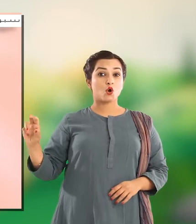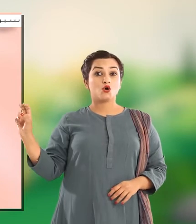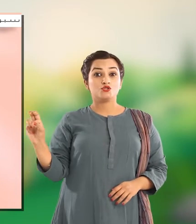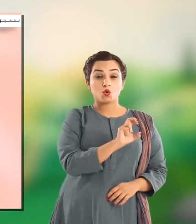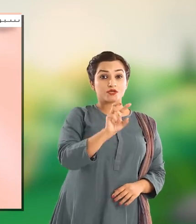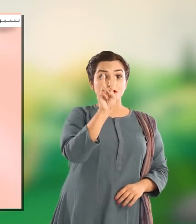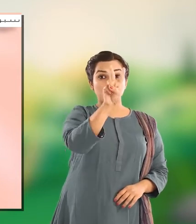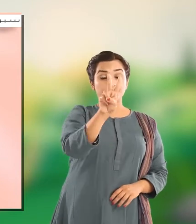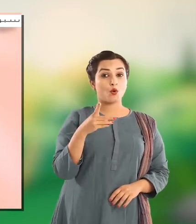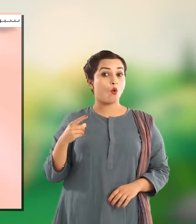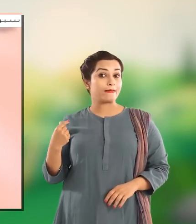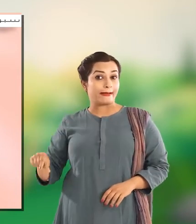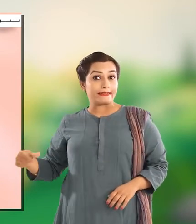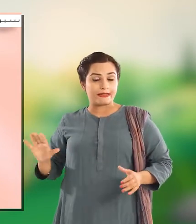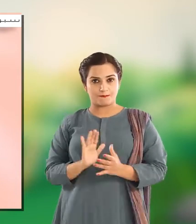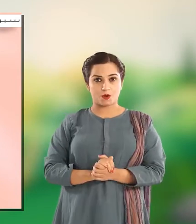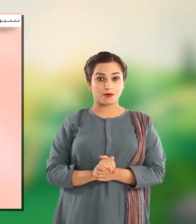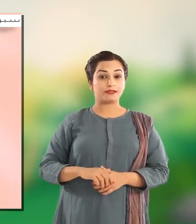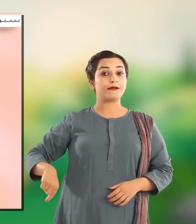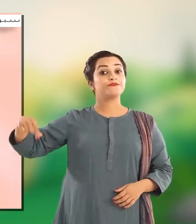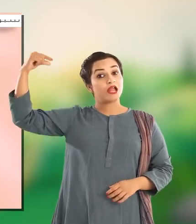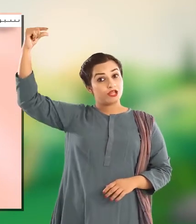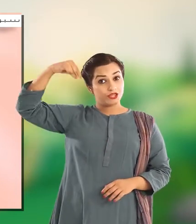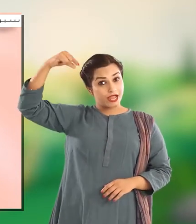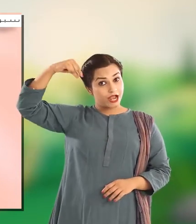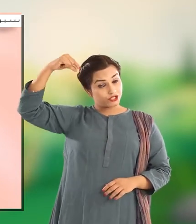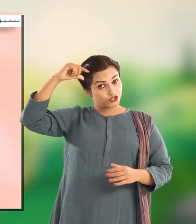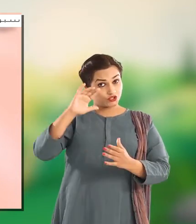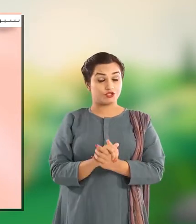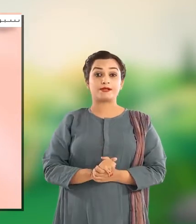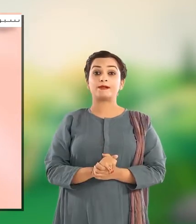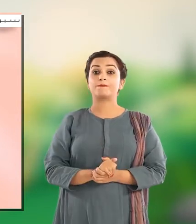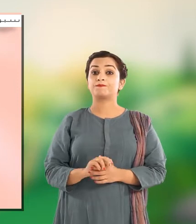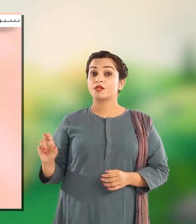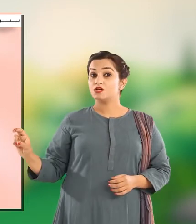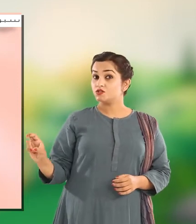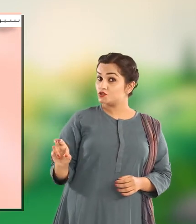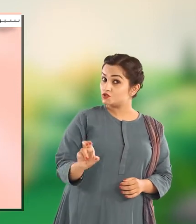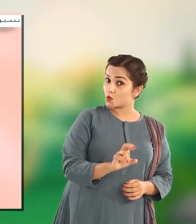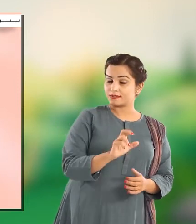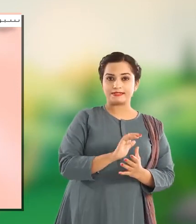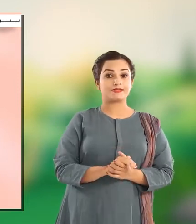طرح کے ہوتے ہیں Natural sources of light یعنی روشنی کے قدرتی ذریعے